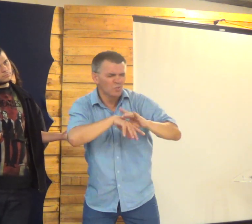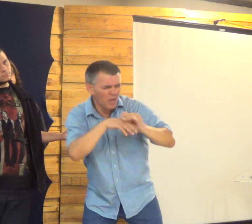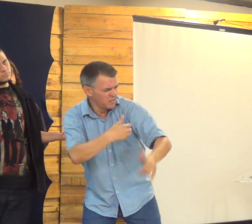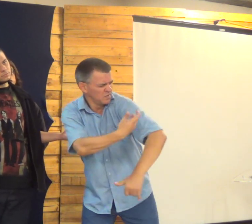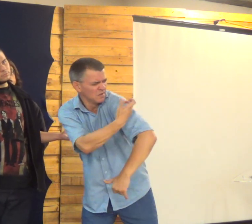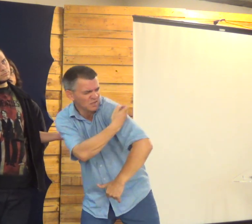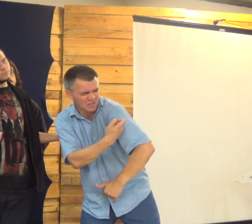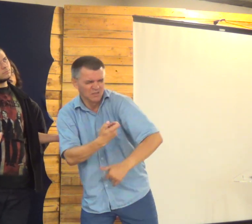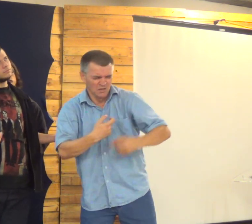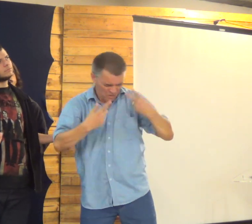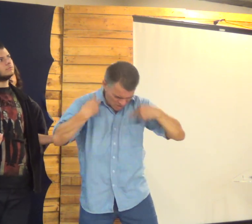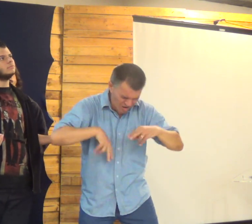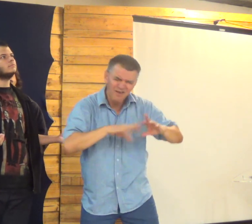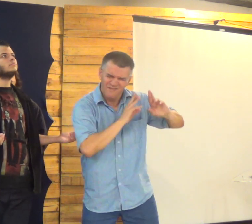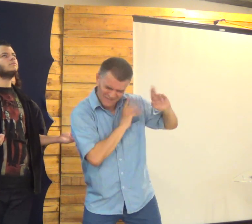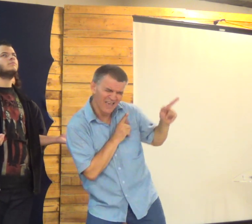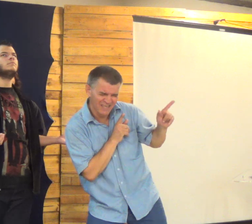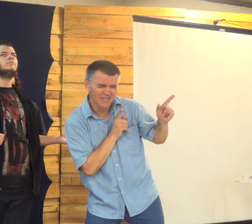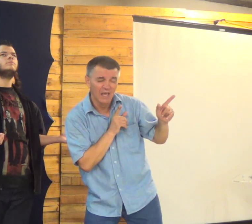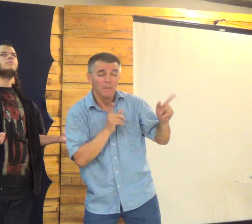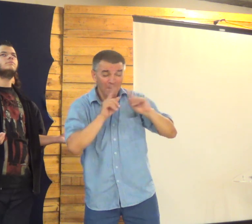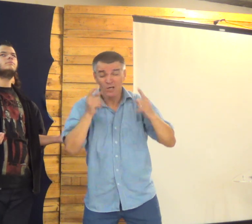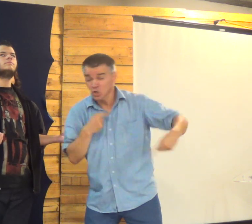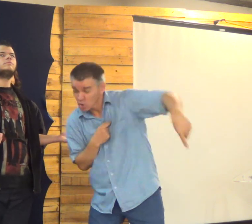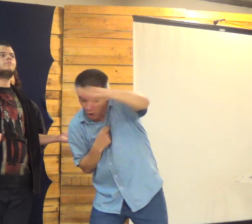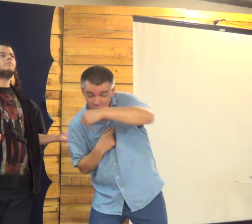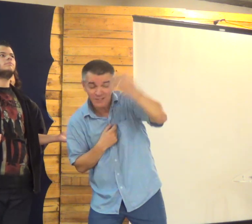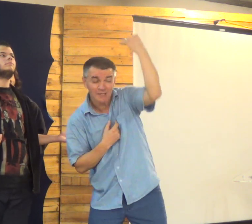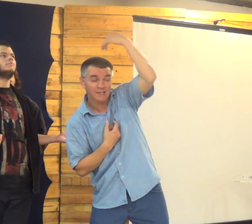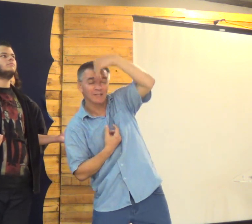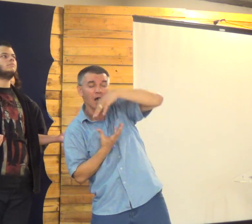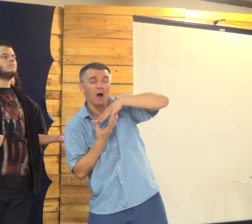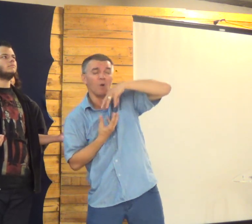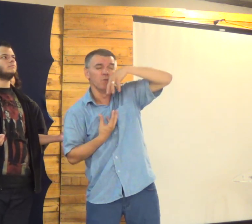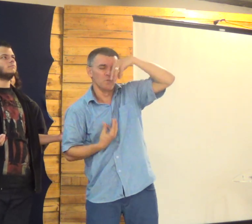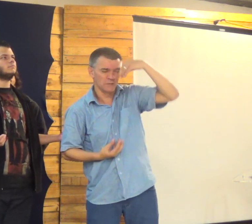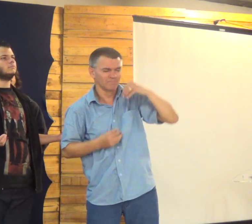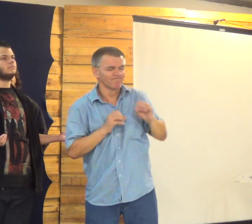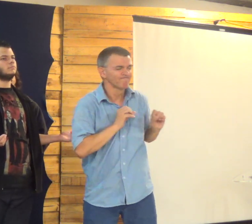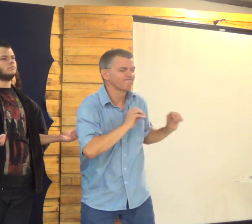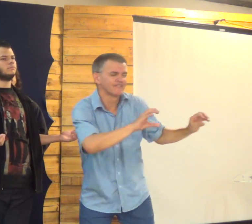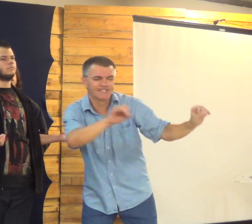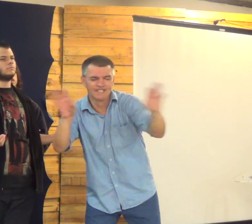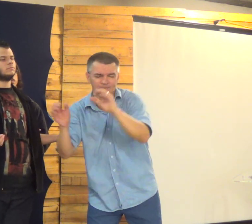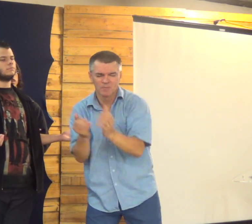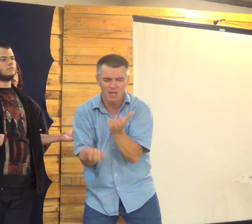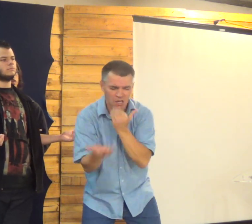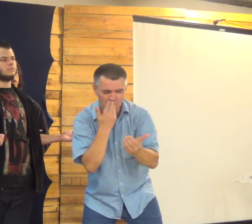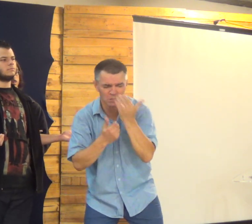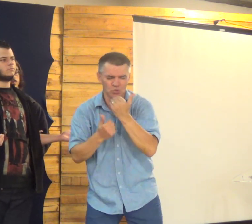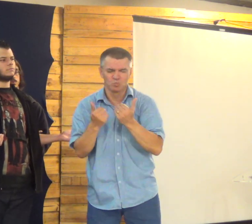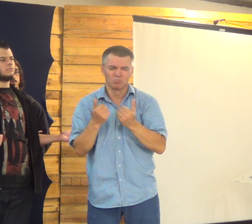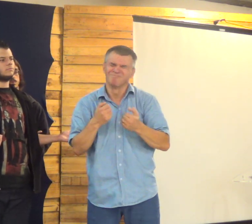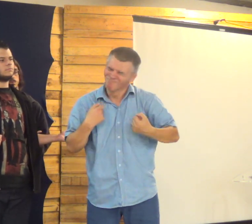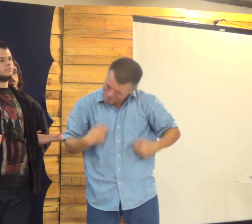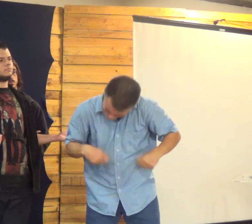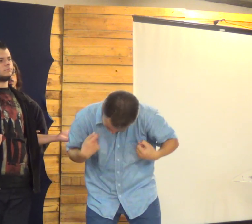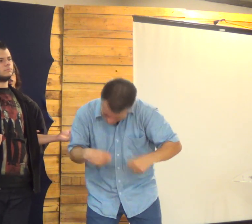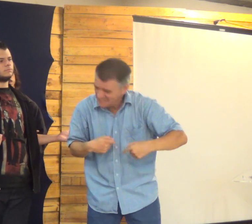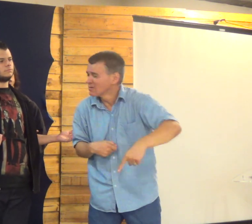outros Porque nós temos hospitais Que tratam da cura física Mas precisamos da cura espiritual também Precisamos crescer